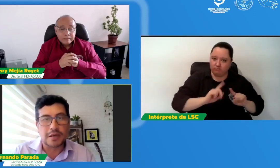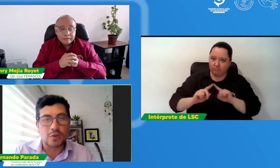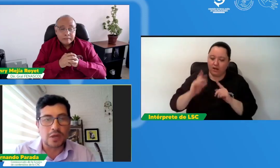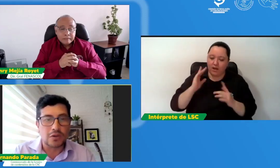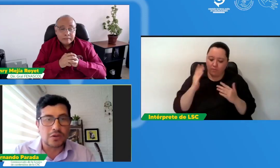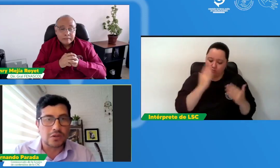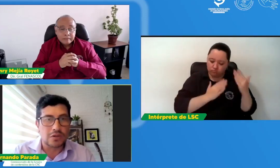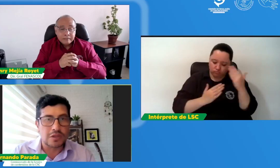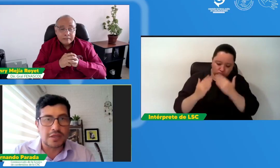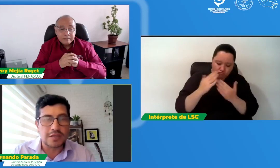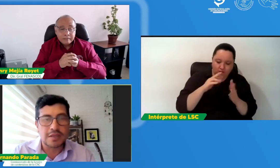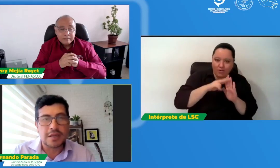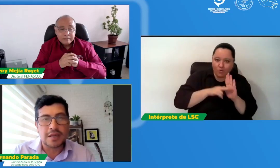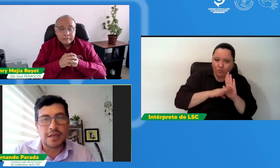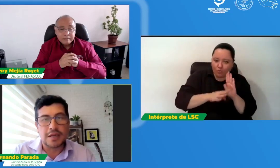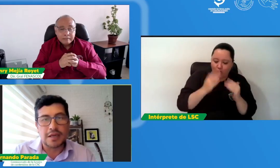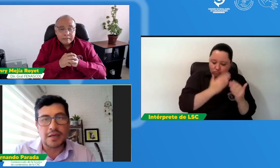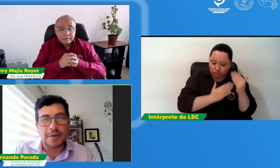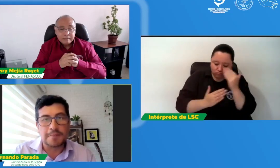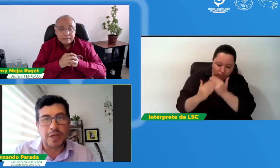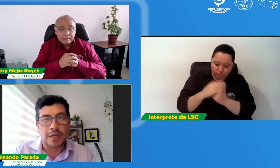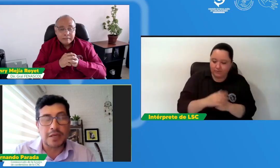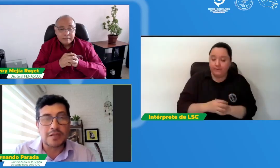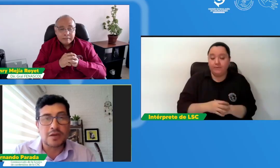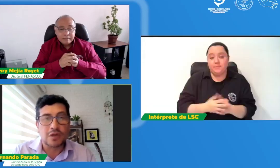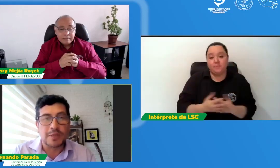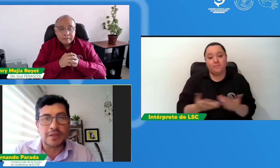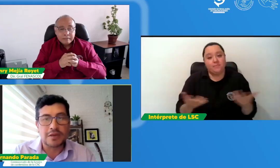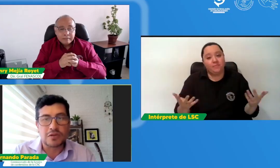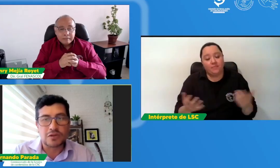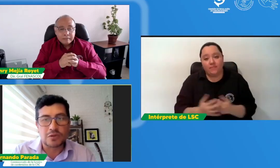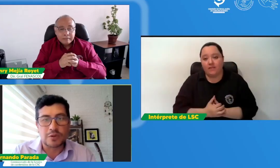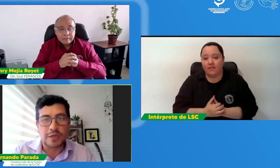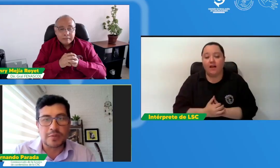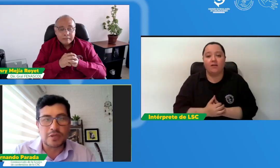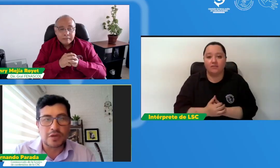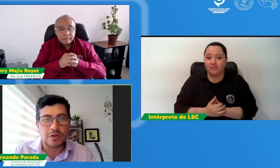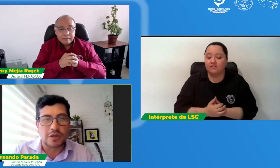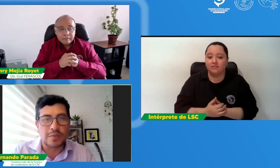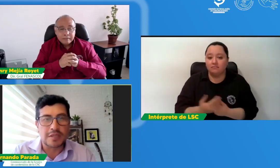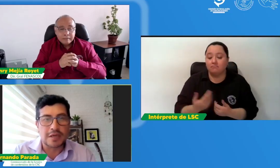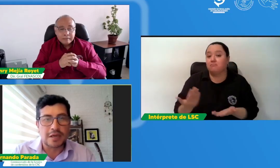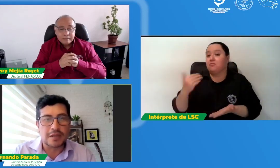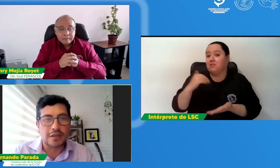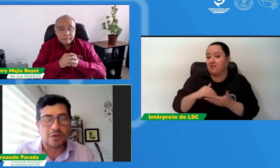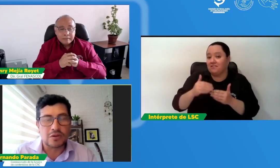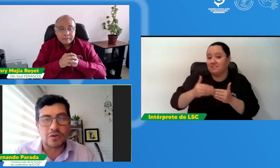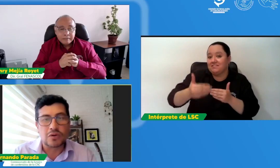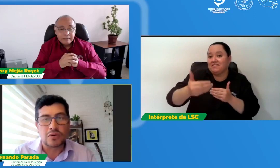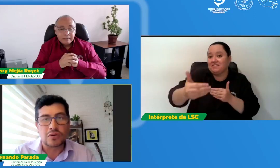regulatorio entonces aquí seguramente nos volveremos a encontrar más adelante con otros